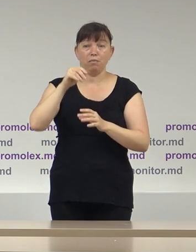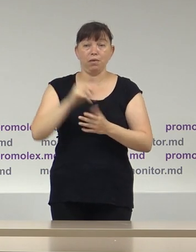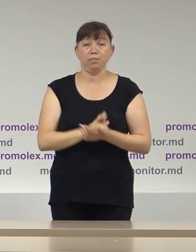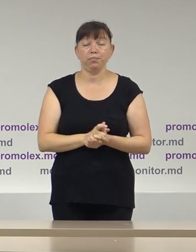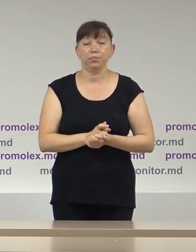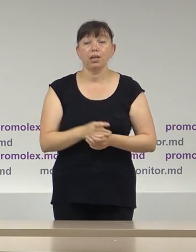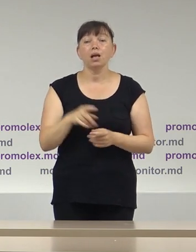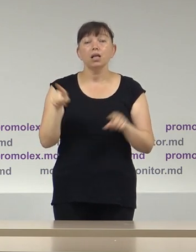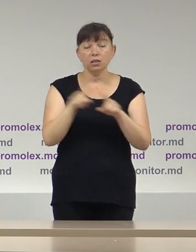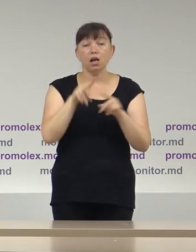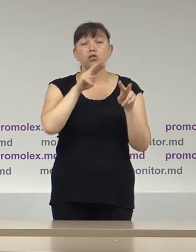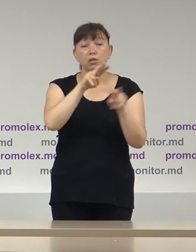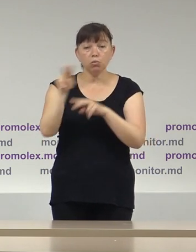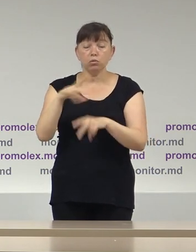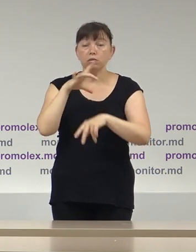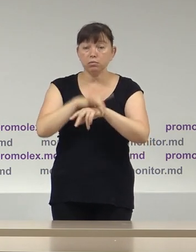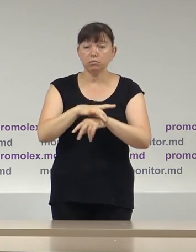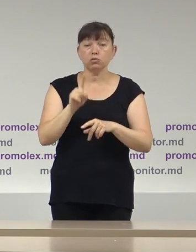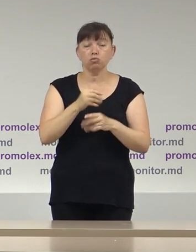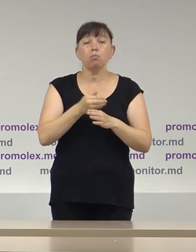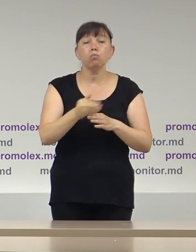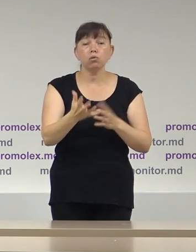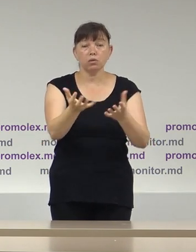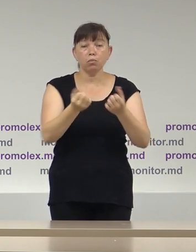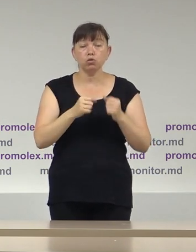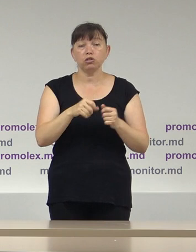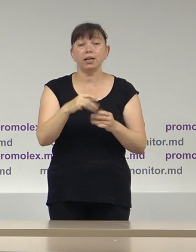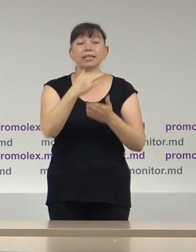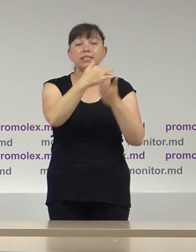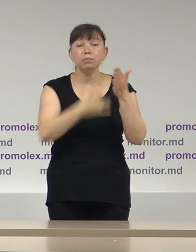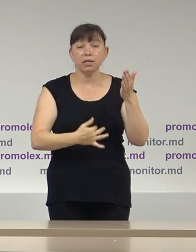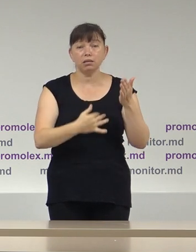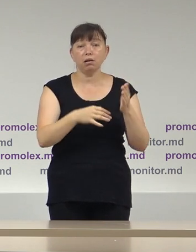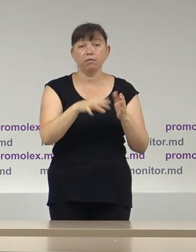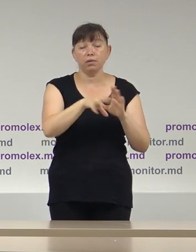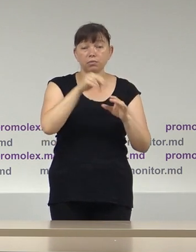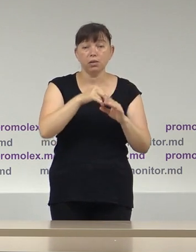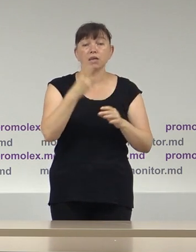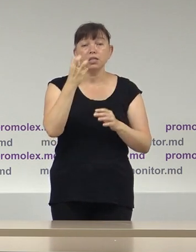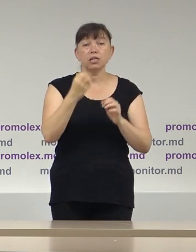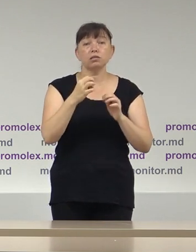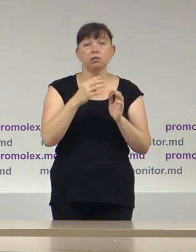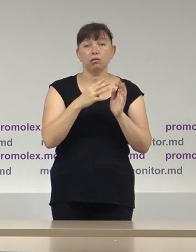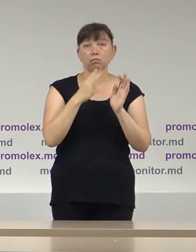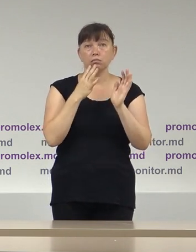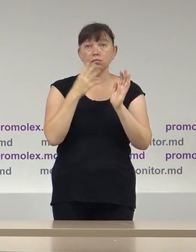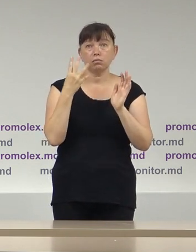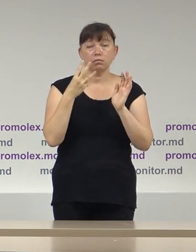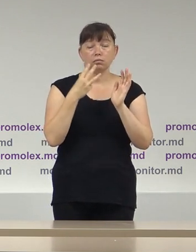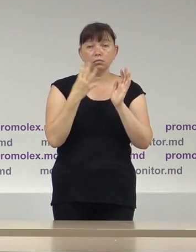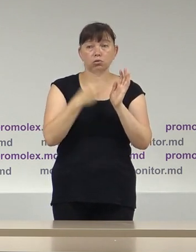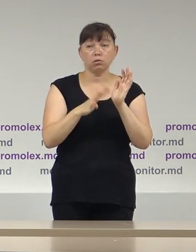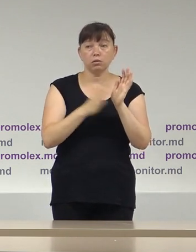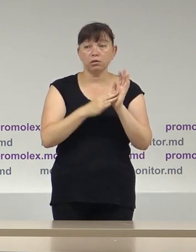La fel observatorii au constatat recepționarea cu întârzierea listelor electorale în cazul cel puțin 329 de primării adică în